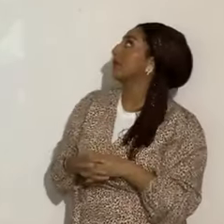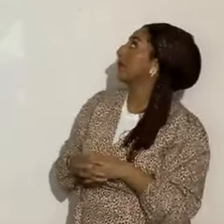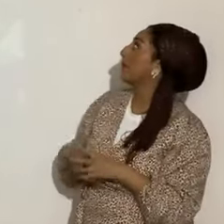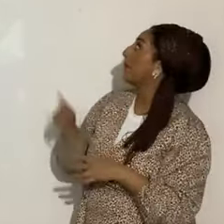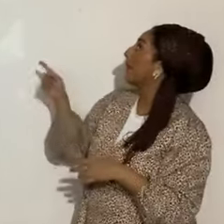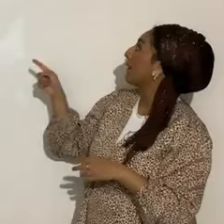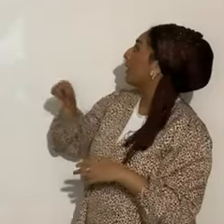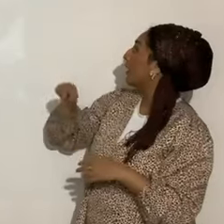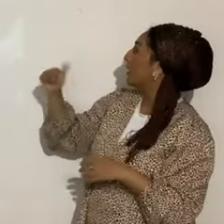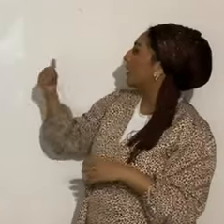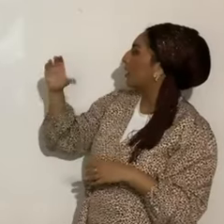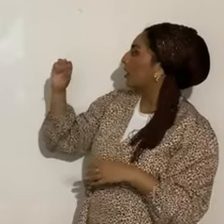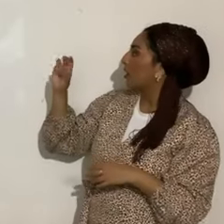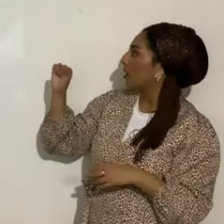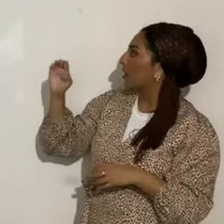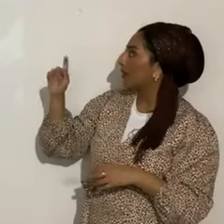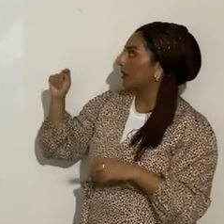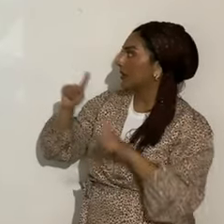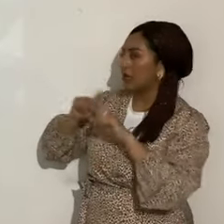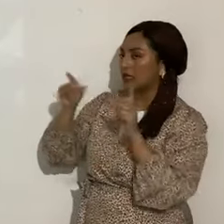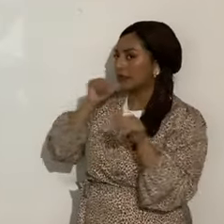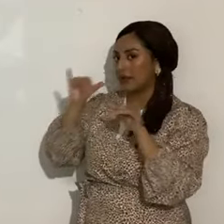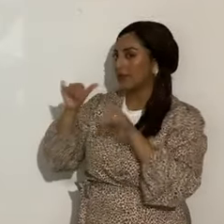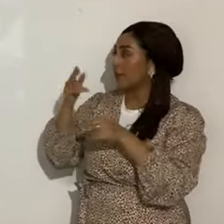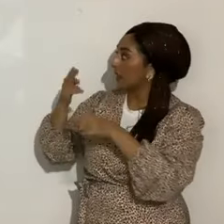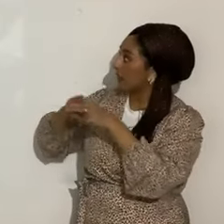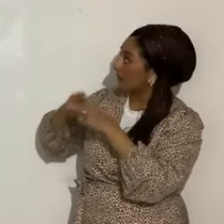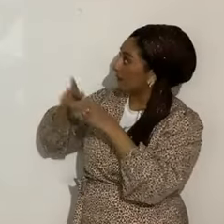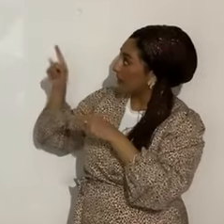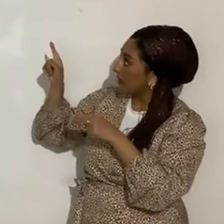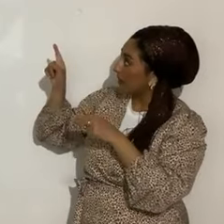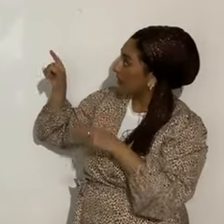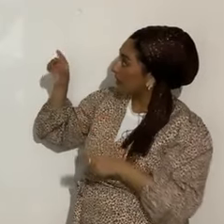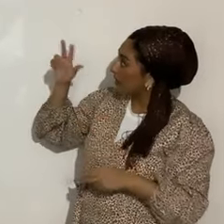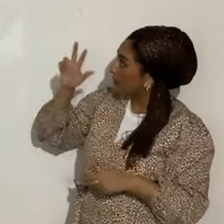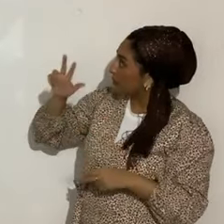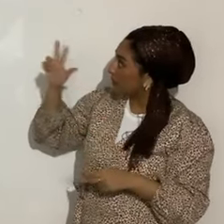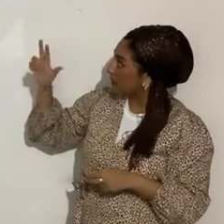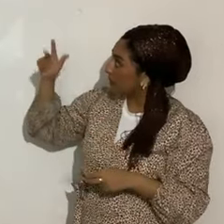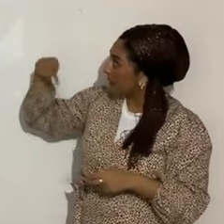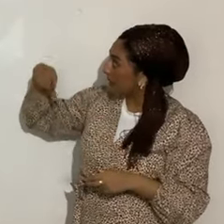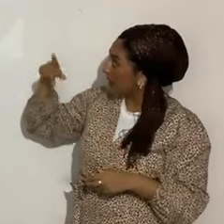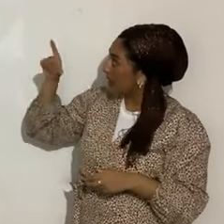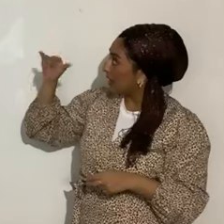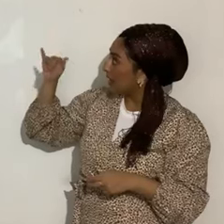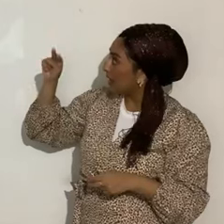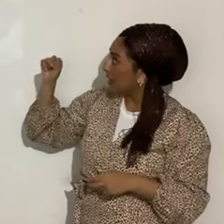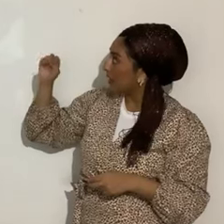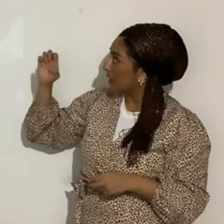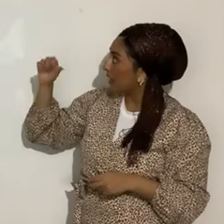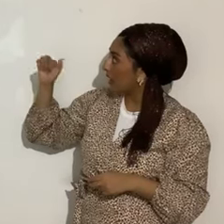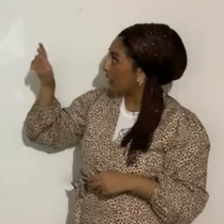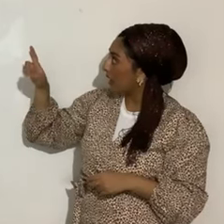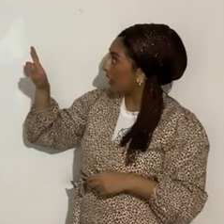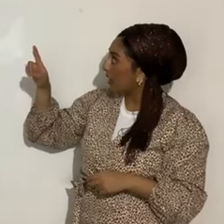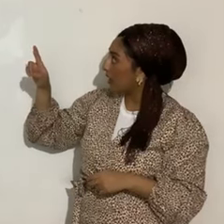cometa, no es el mismo Atlas, es el cometa 333-P, lineal, lineal, perdón, 29 de noviembre de 2024,